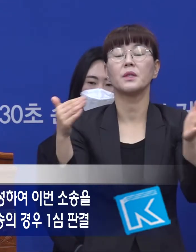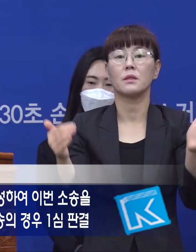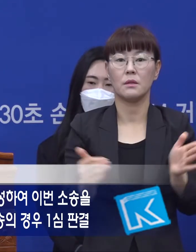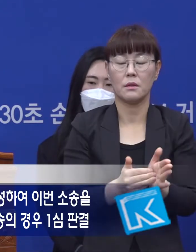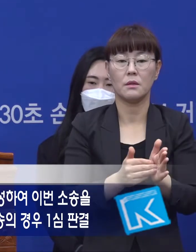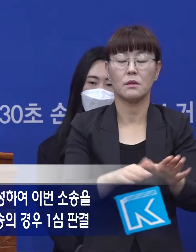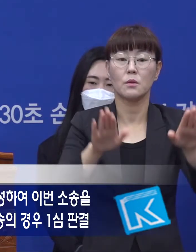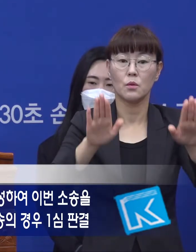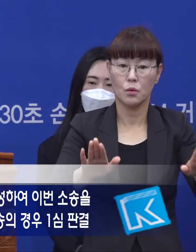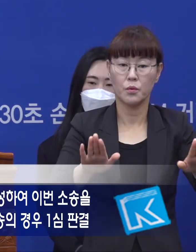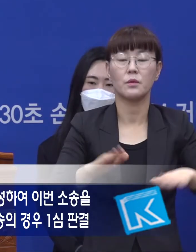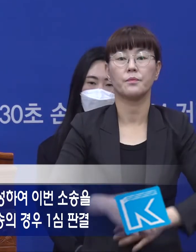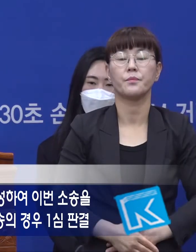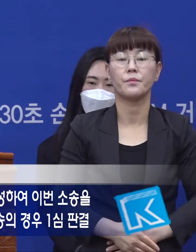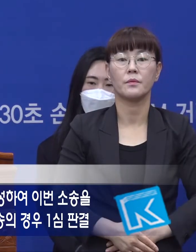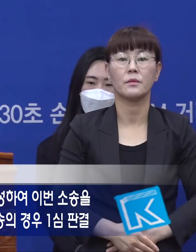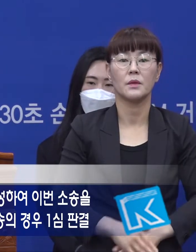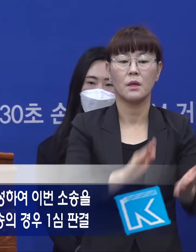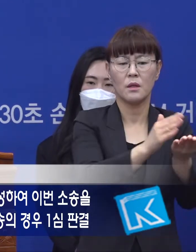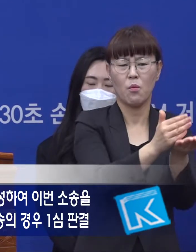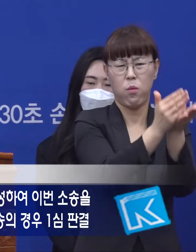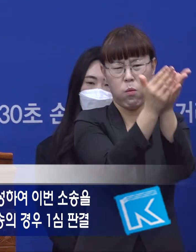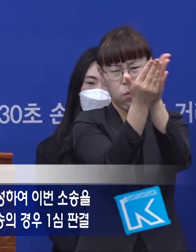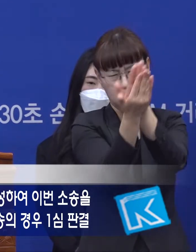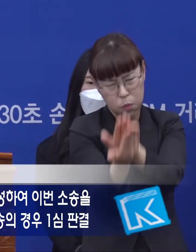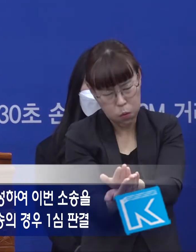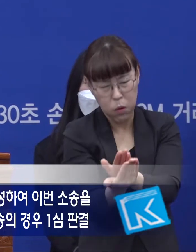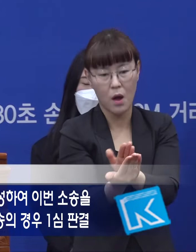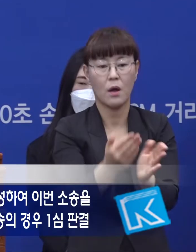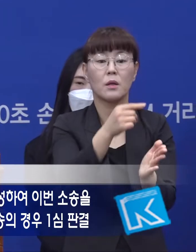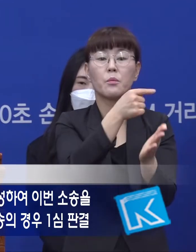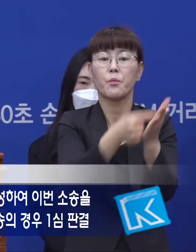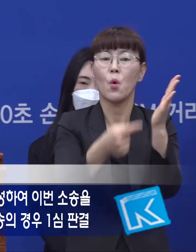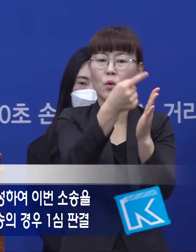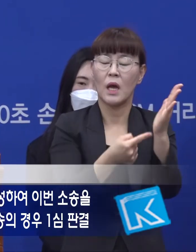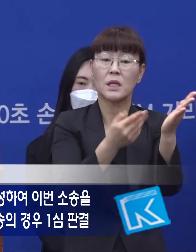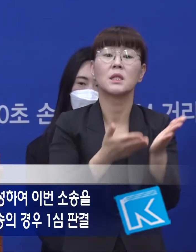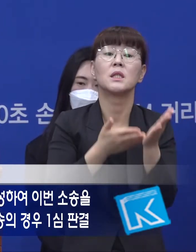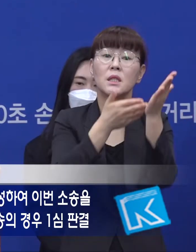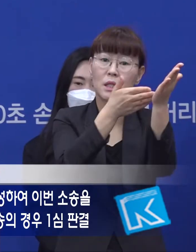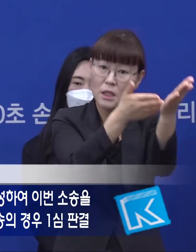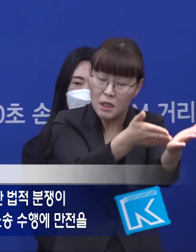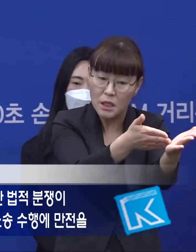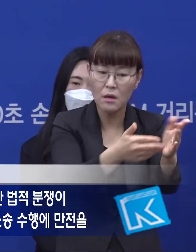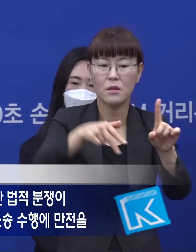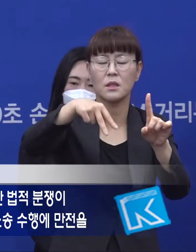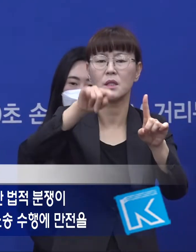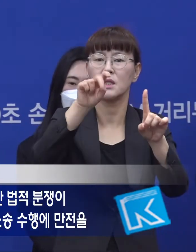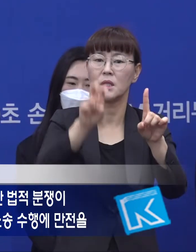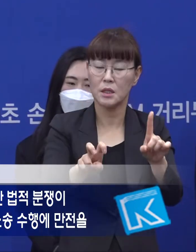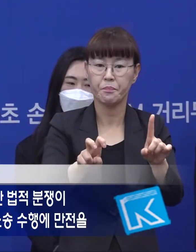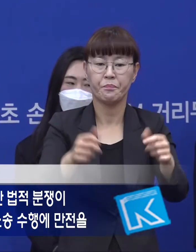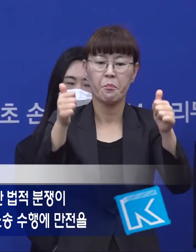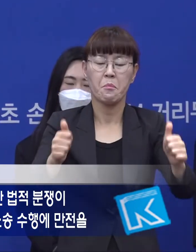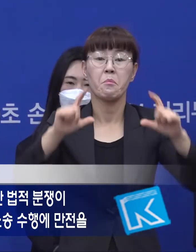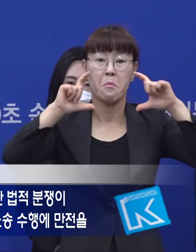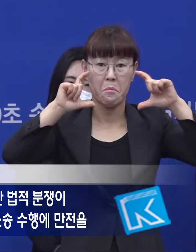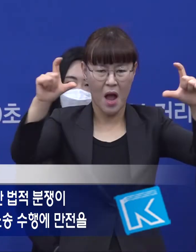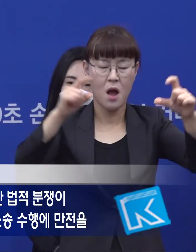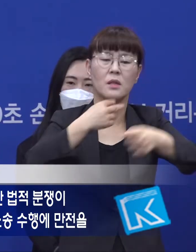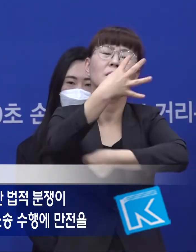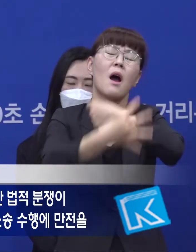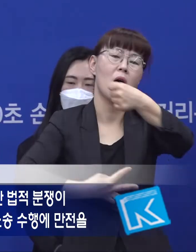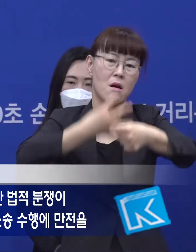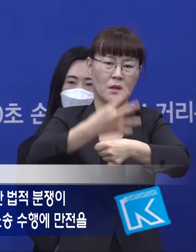참고로 세월호 참사로 인한 구상권 청구 소송의 경우 1심 판결 선고에 4년